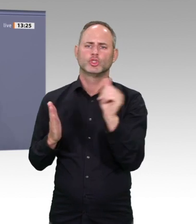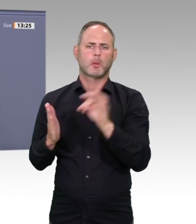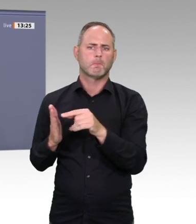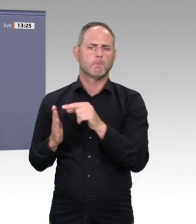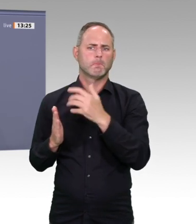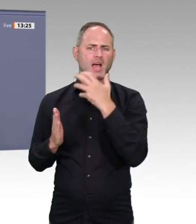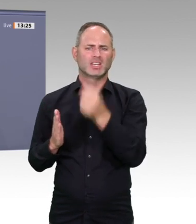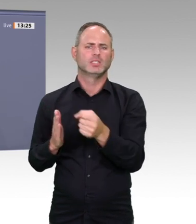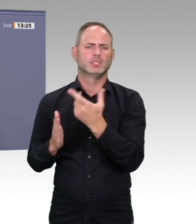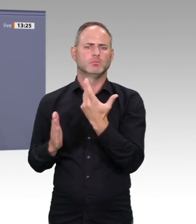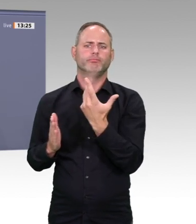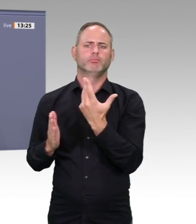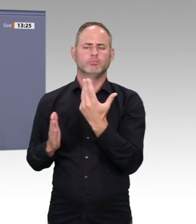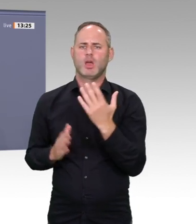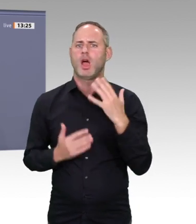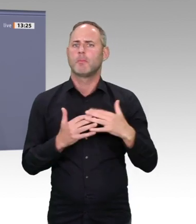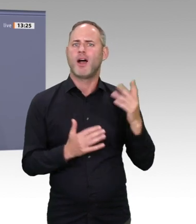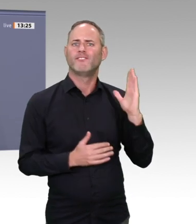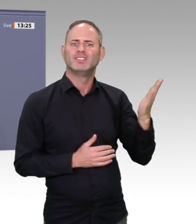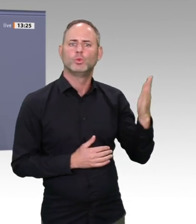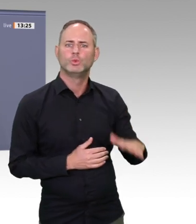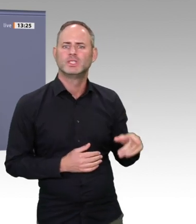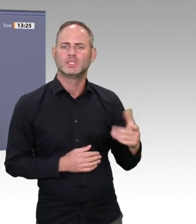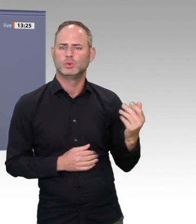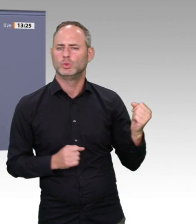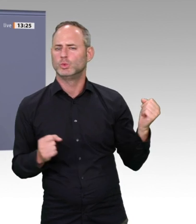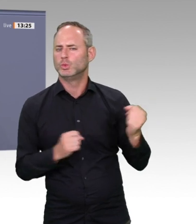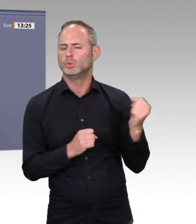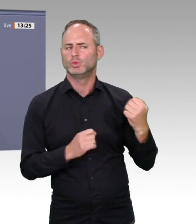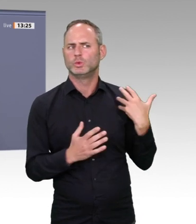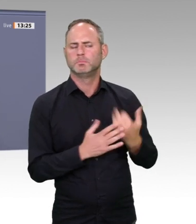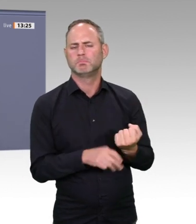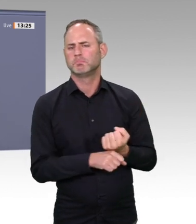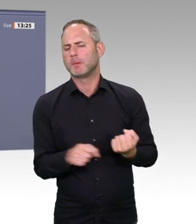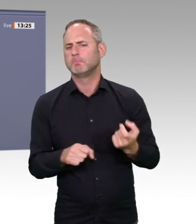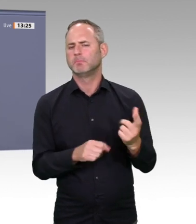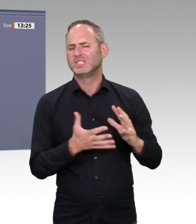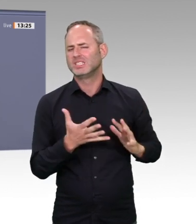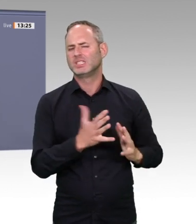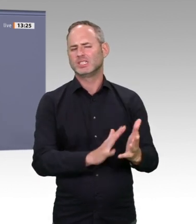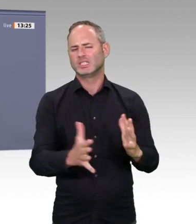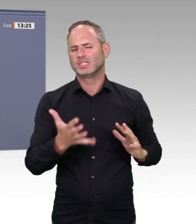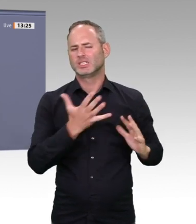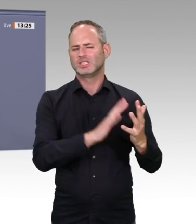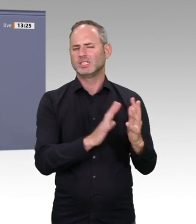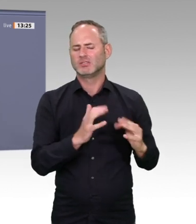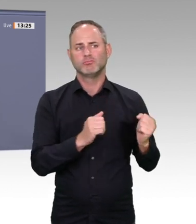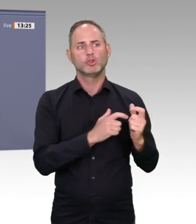Aufmerksamkeit verdrängt. Aber es ist klar, beide haben miteinander zu tun. Das heißt also auch, die